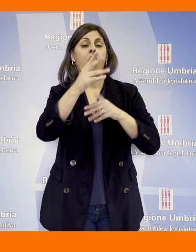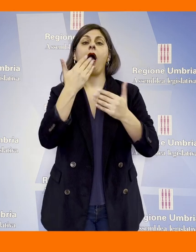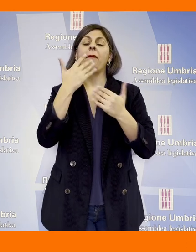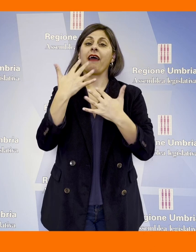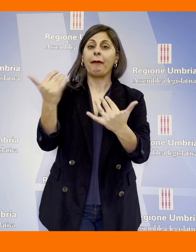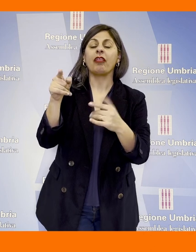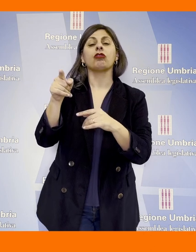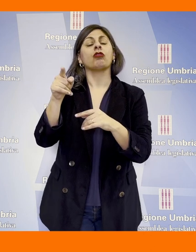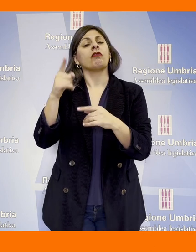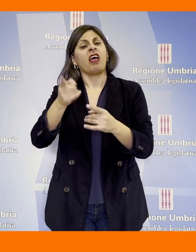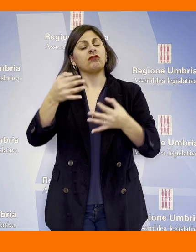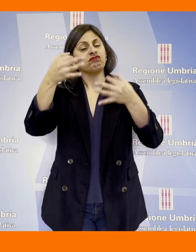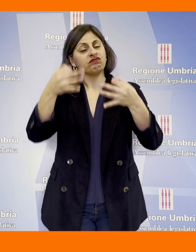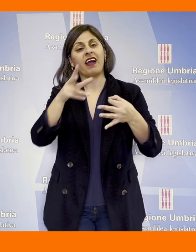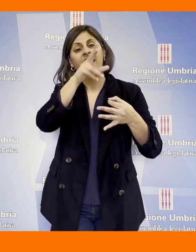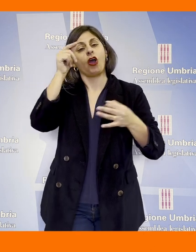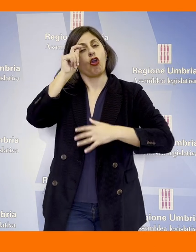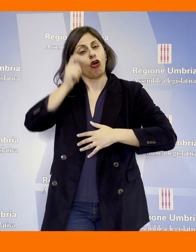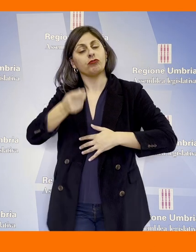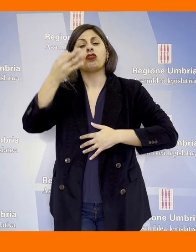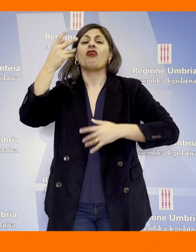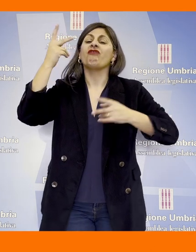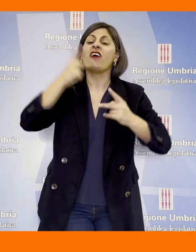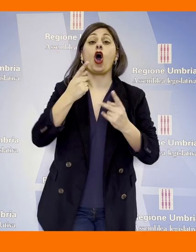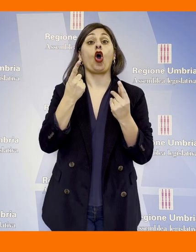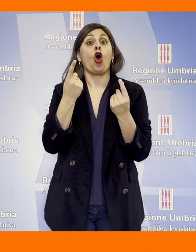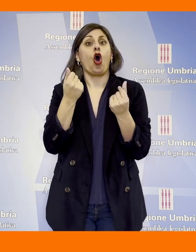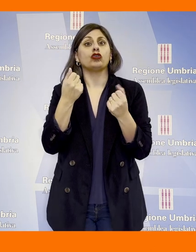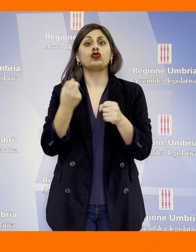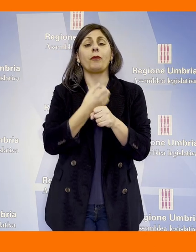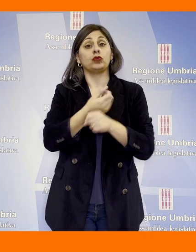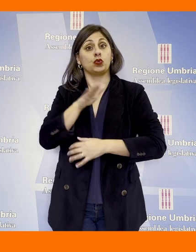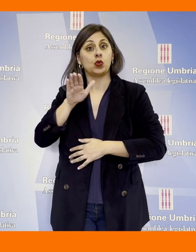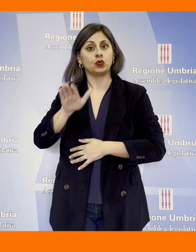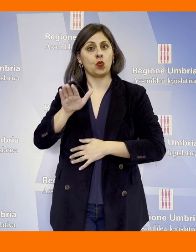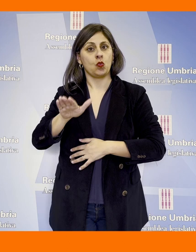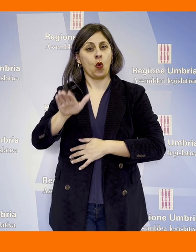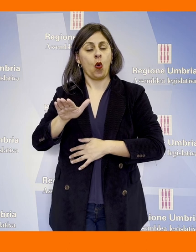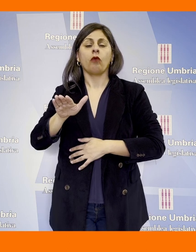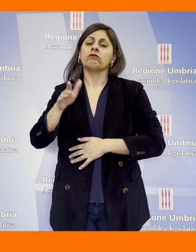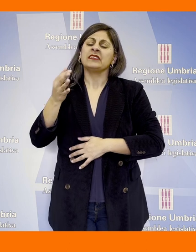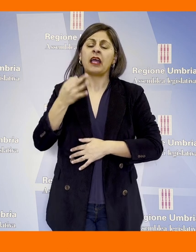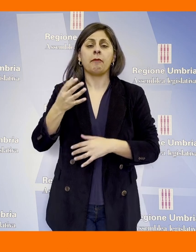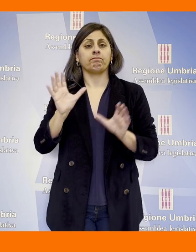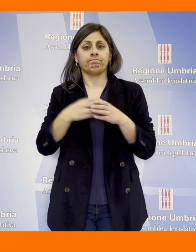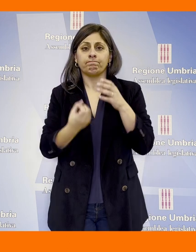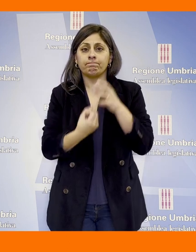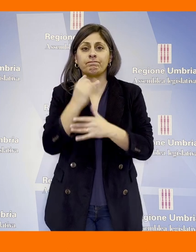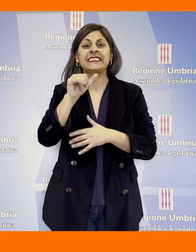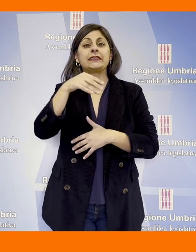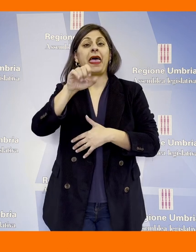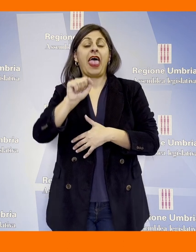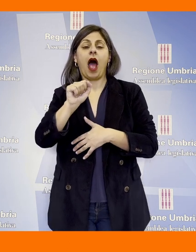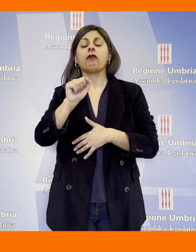Parlamento che stabilisca il riconoscimento dei reali costi di produzione avvalendosi di autorità di controllo come